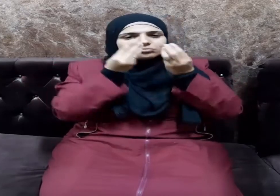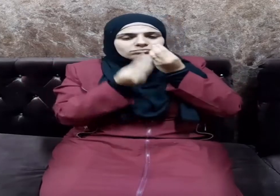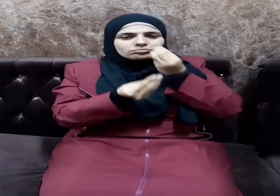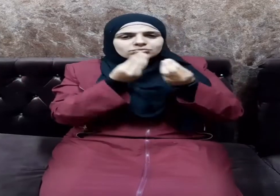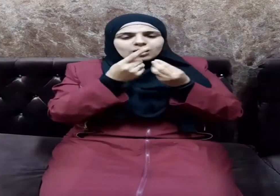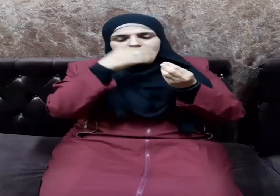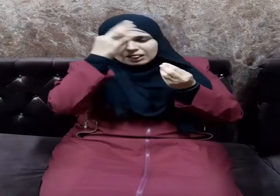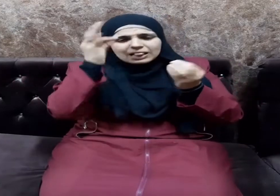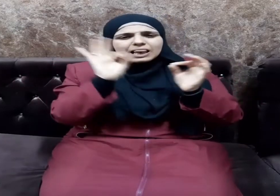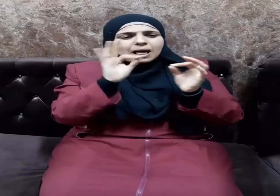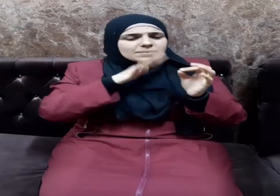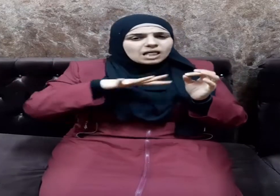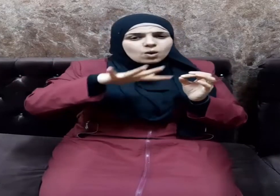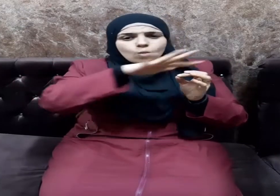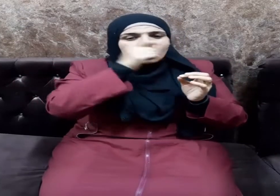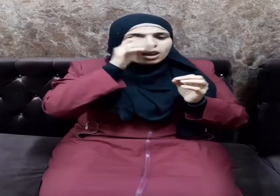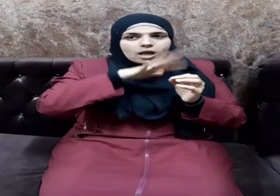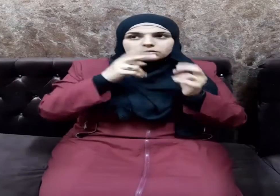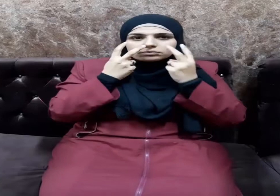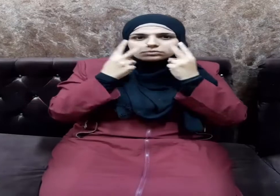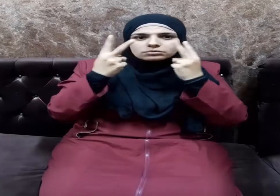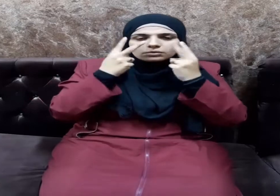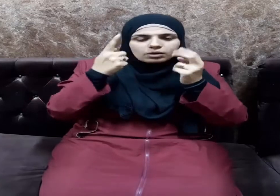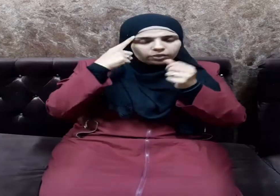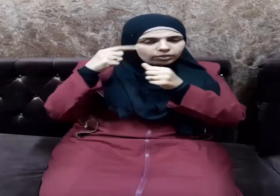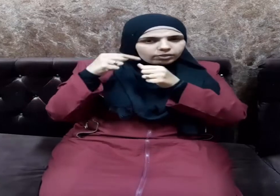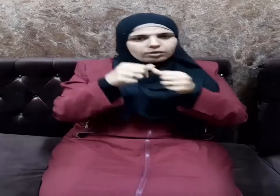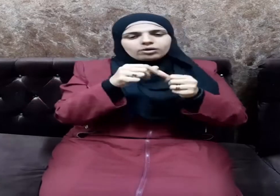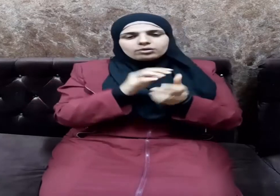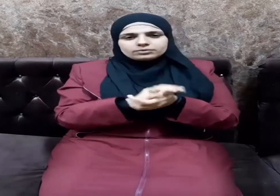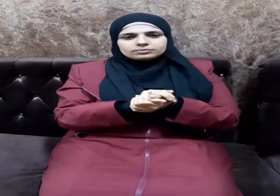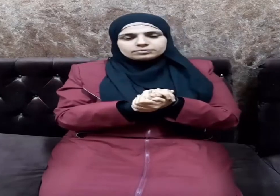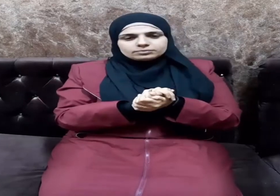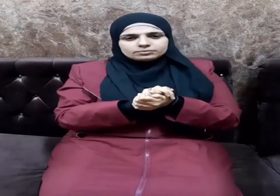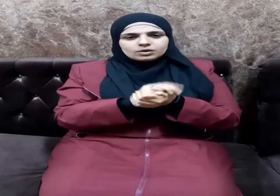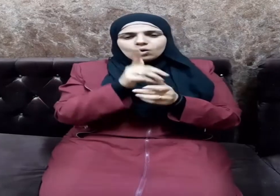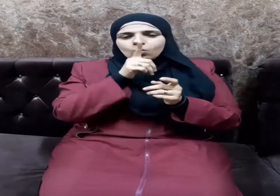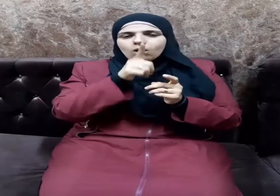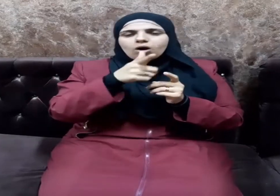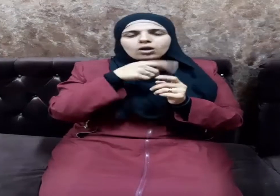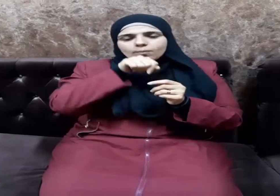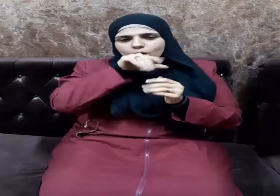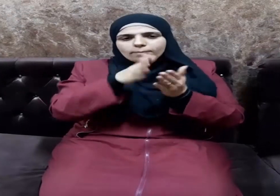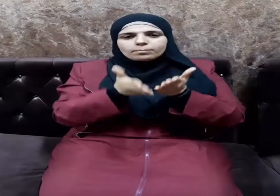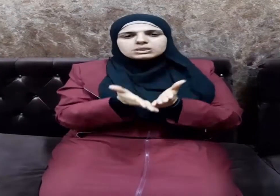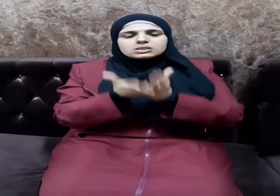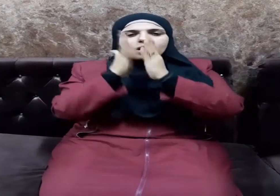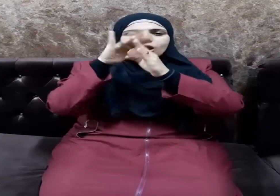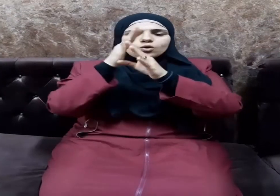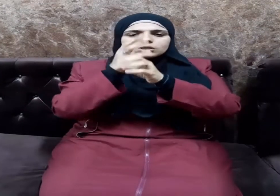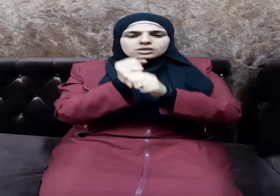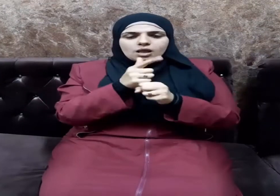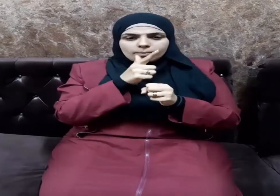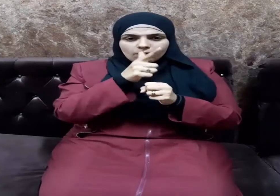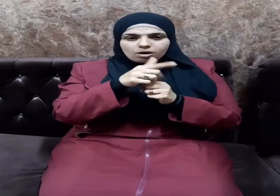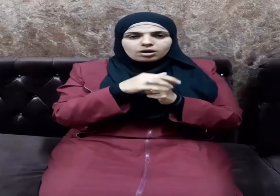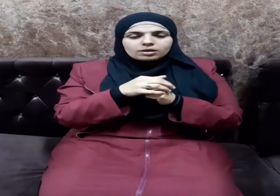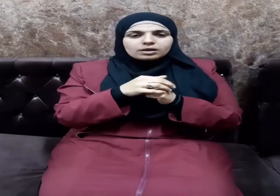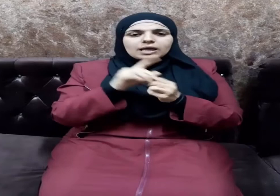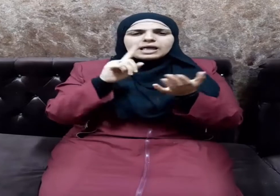الأمثال للناس لعلهم يتذكرون وقال صلى الله عليه وسلم إن